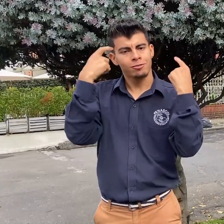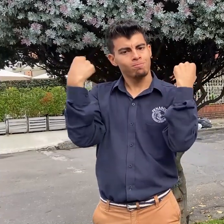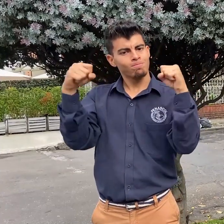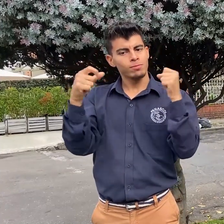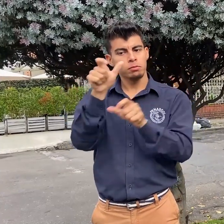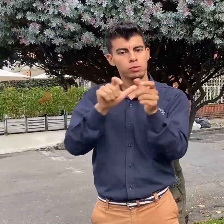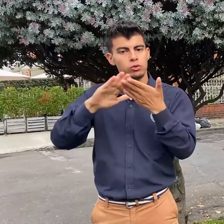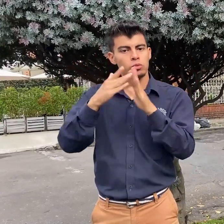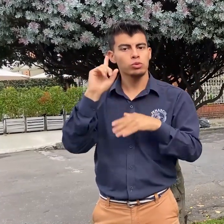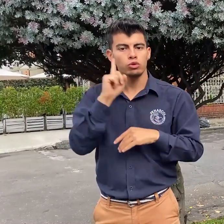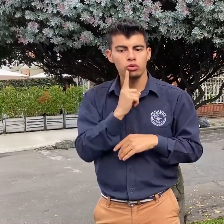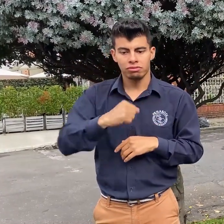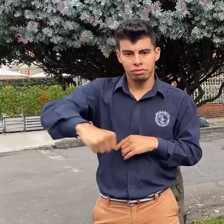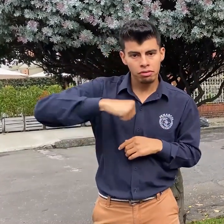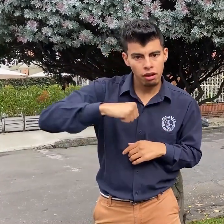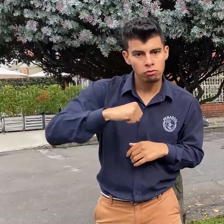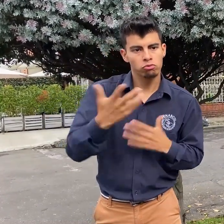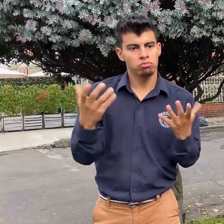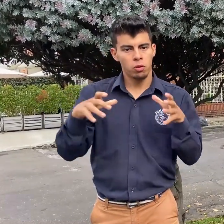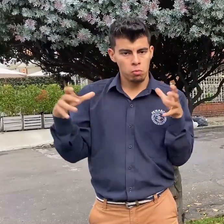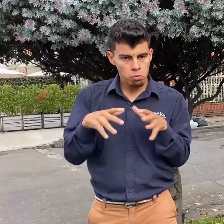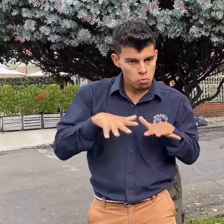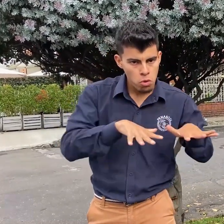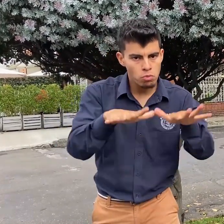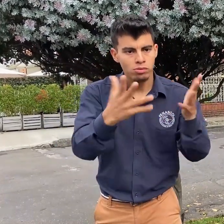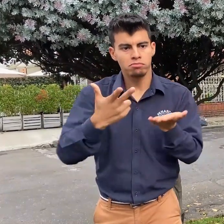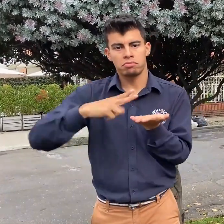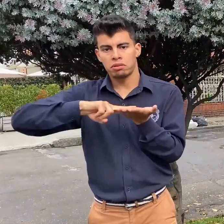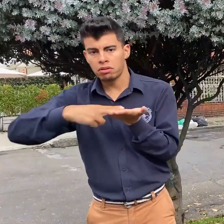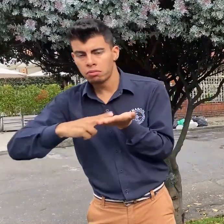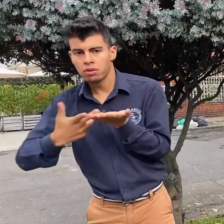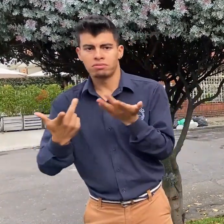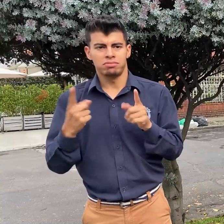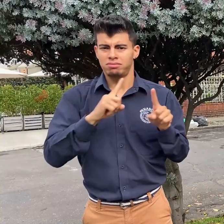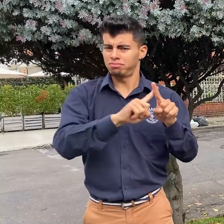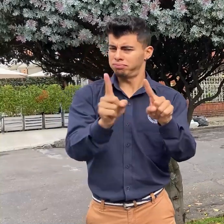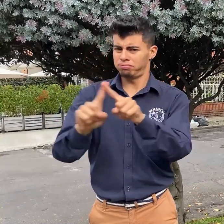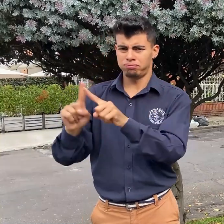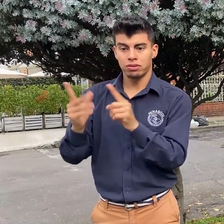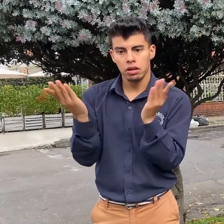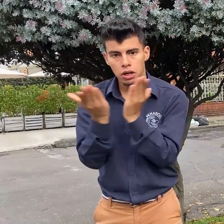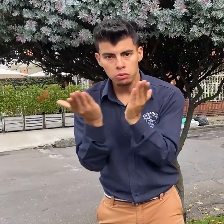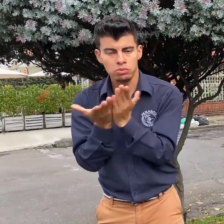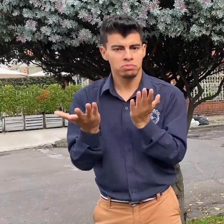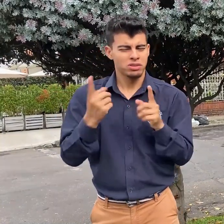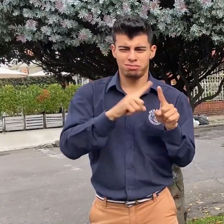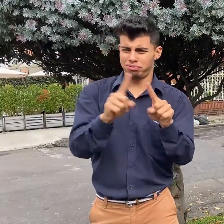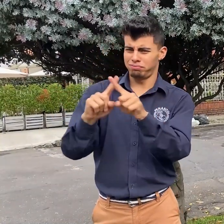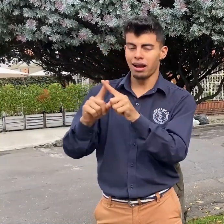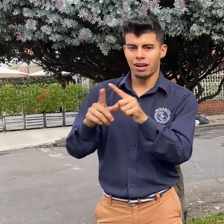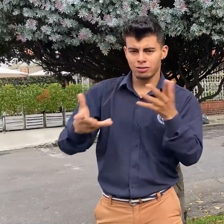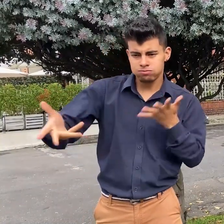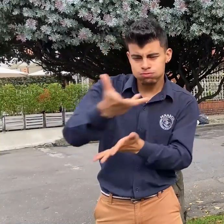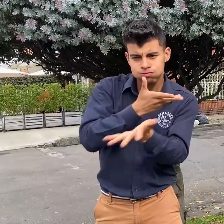preocupan a la comunidad sorda en materia de derechos, movimiento asociativo, intérpretes, educación, entre otros.